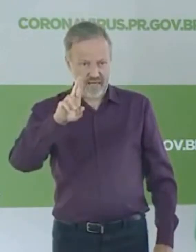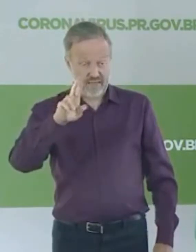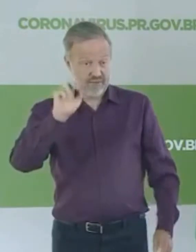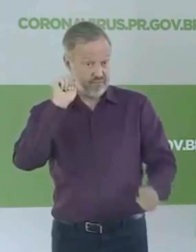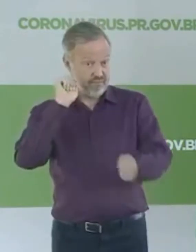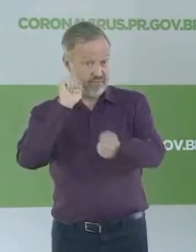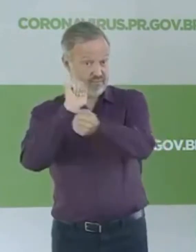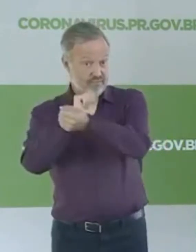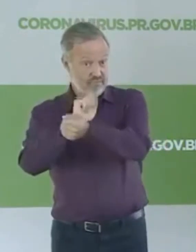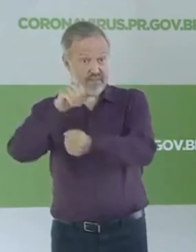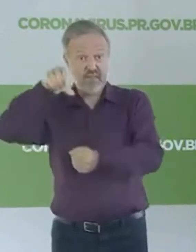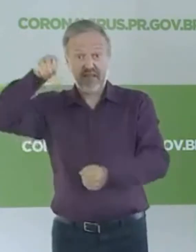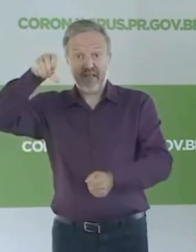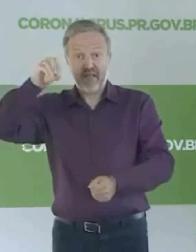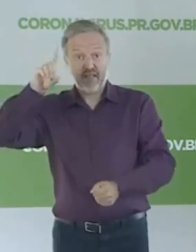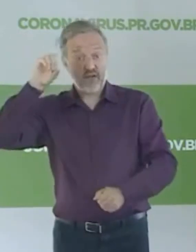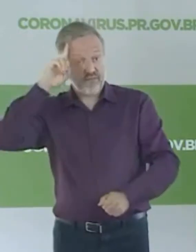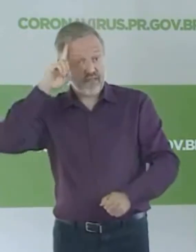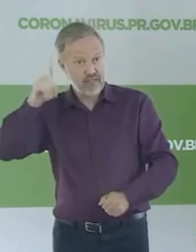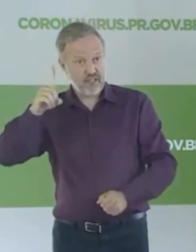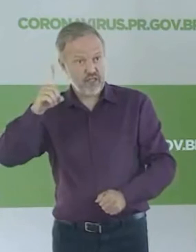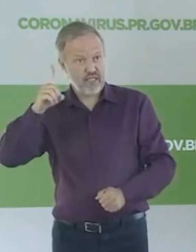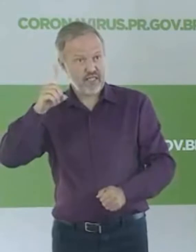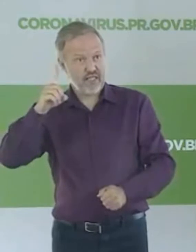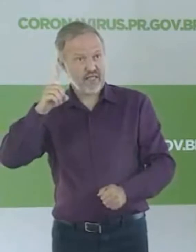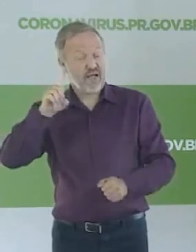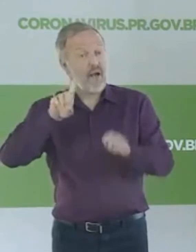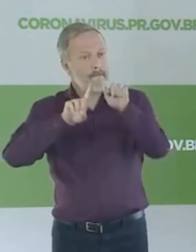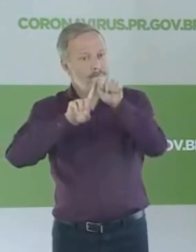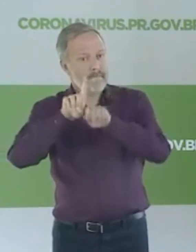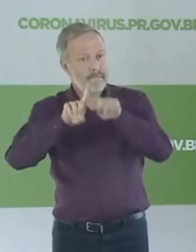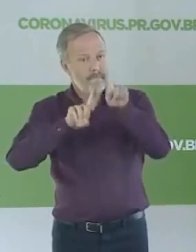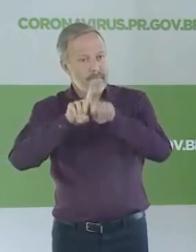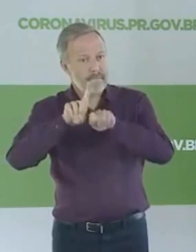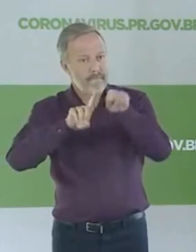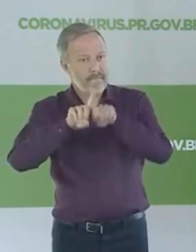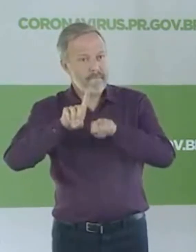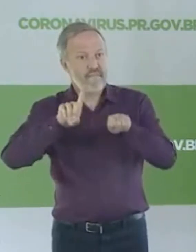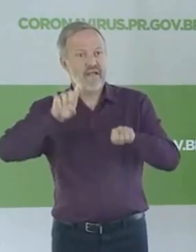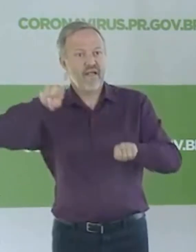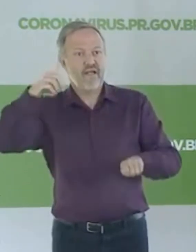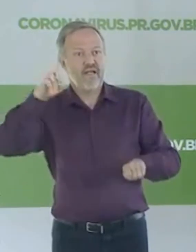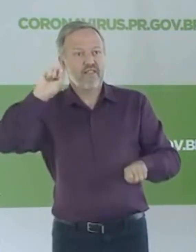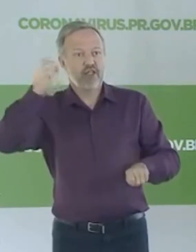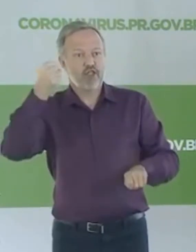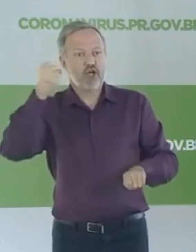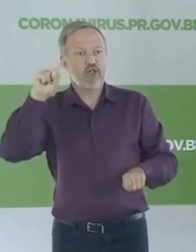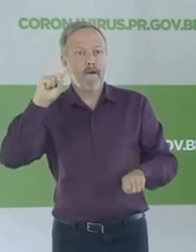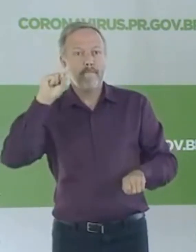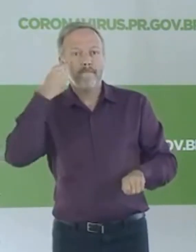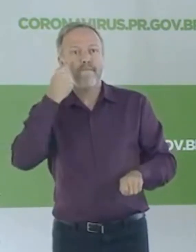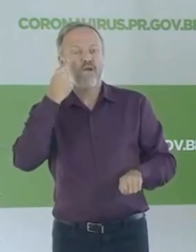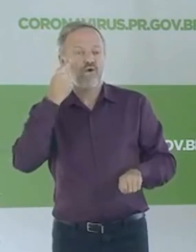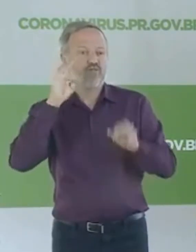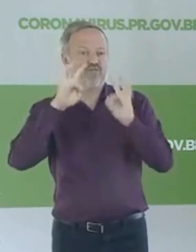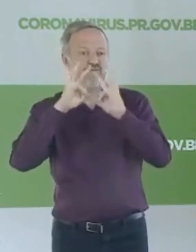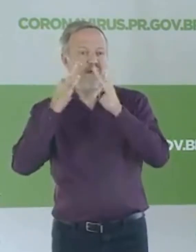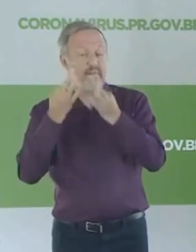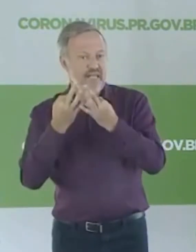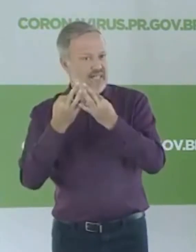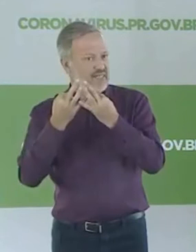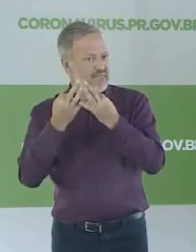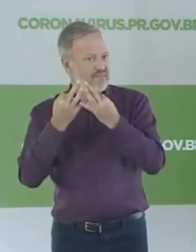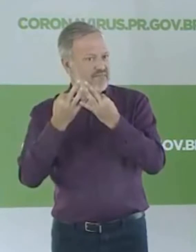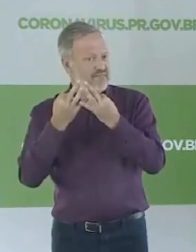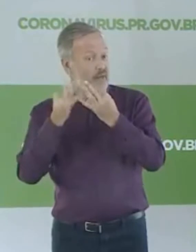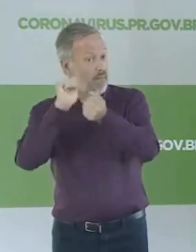90 dias, por três meses, também da mensalidade de 18 mil famílias que não vão ter a necessidade de fazer o pagamento